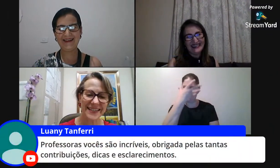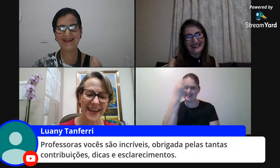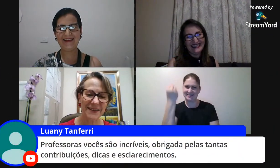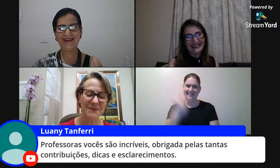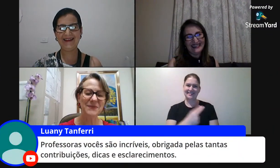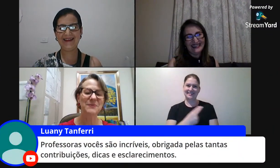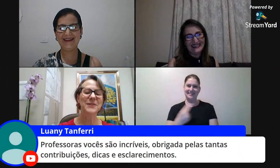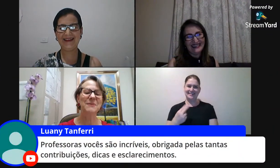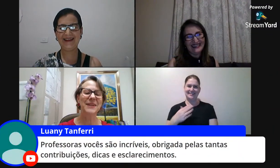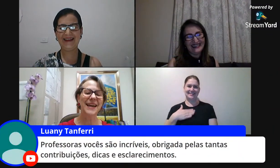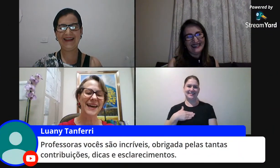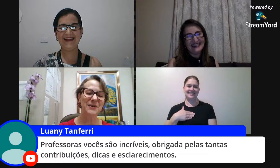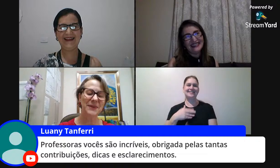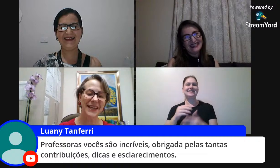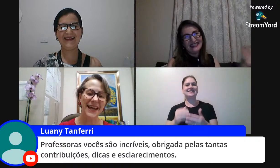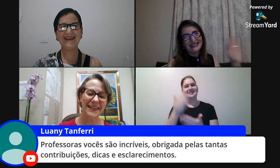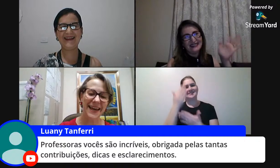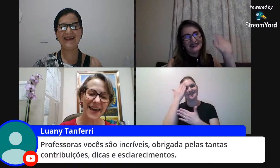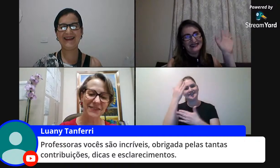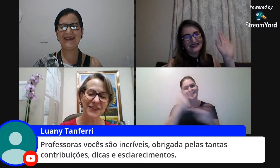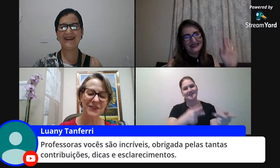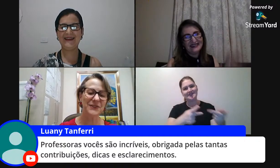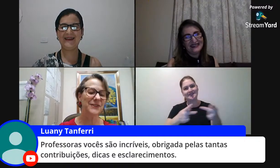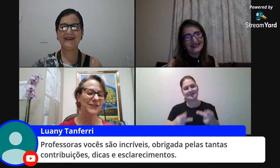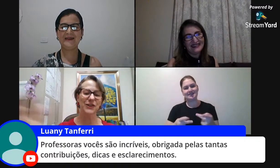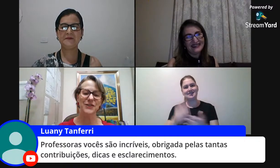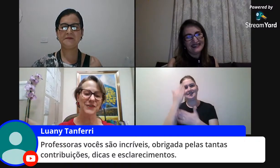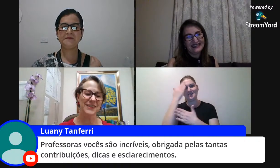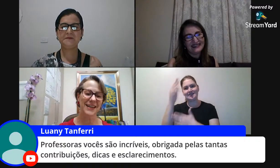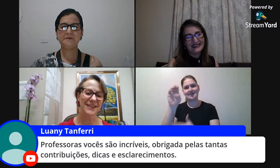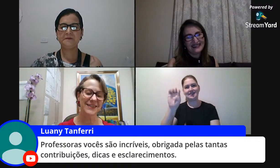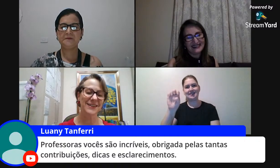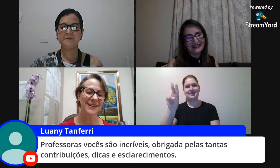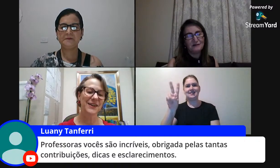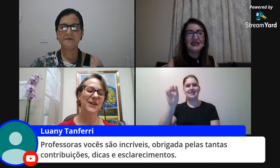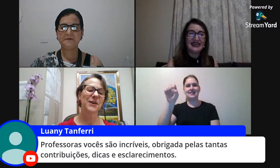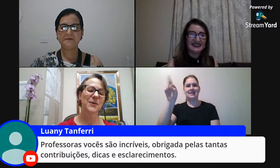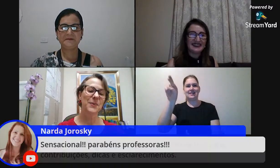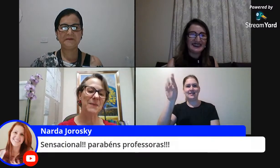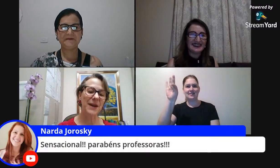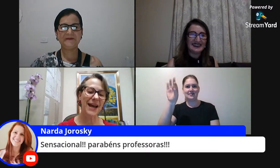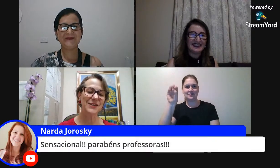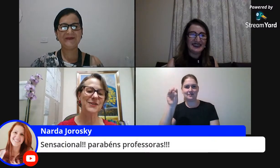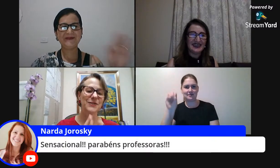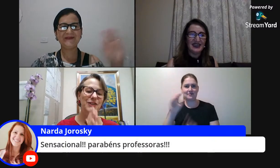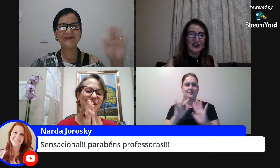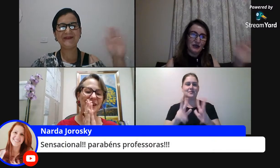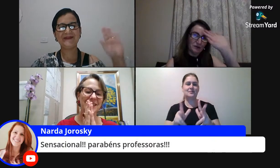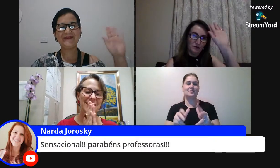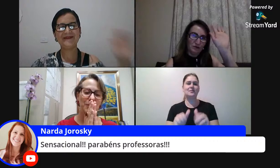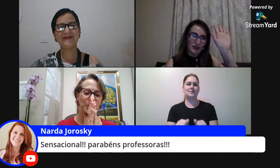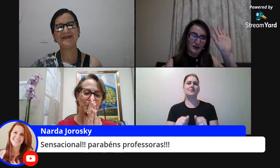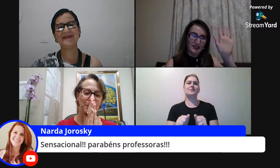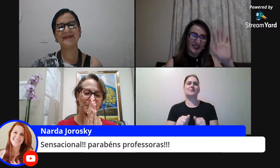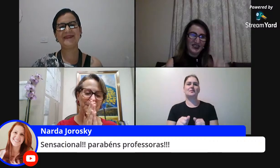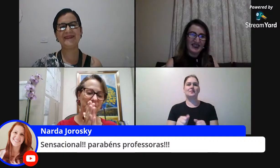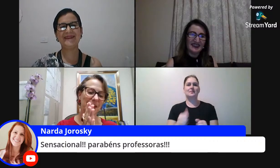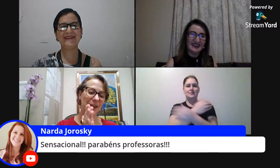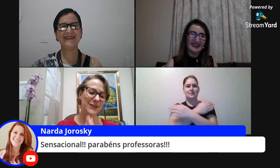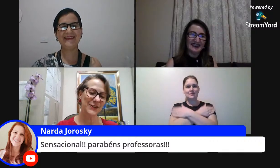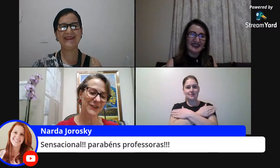bem-vinda sempre muito obrigada Everton e todos vocês um abraço de coração